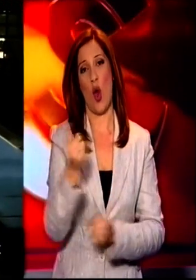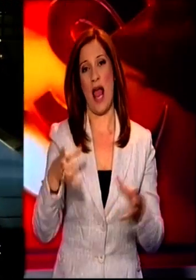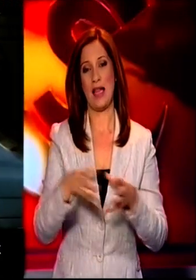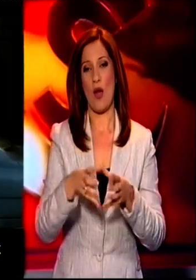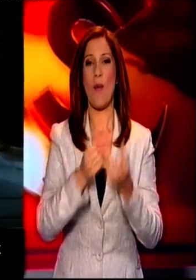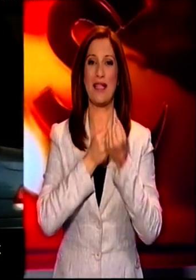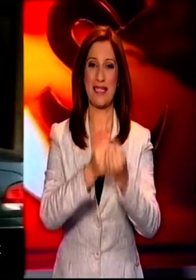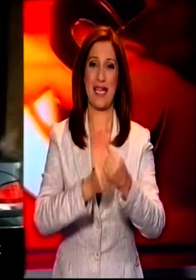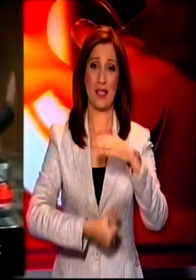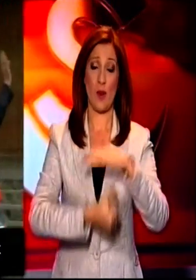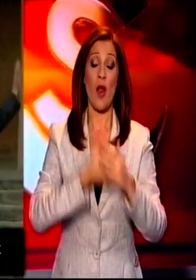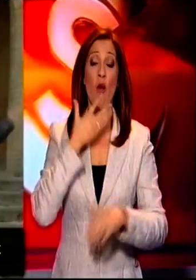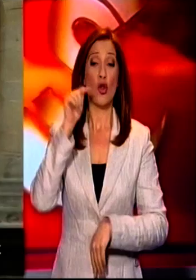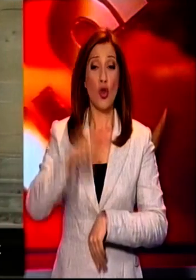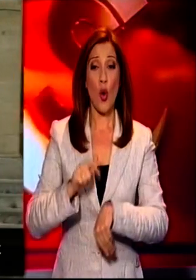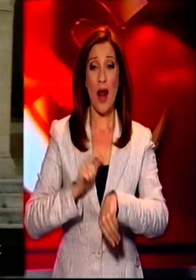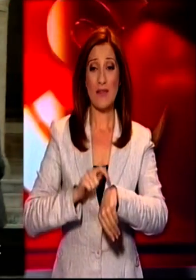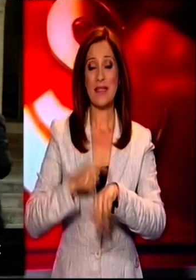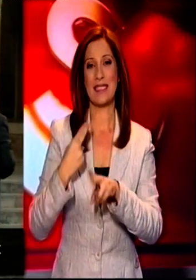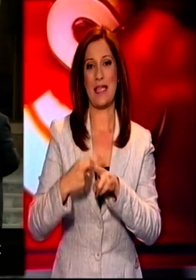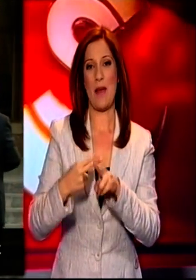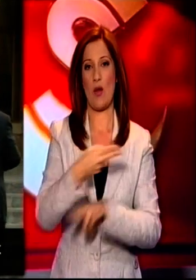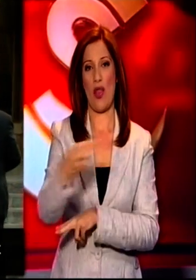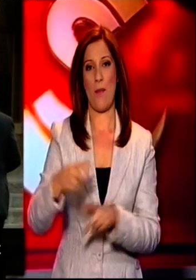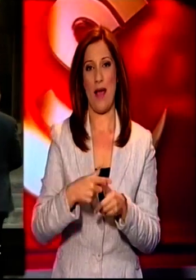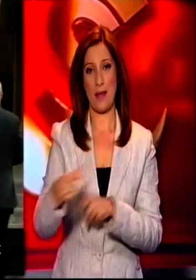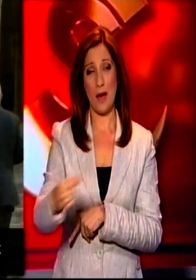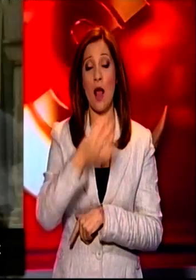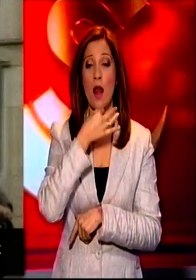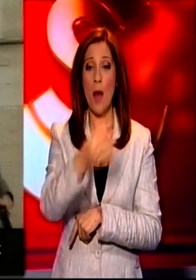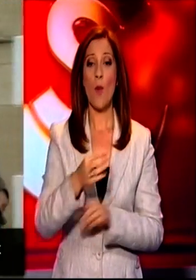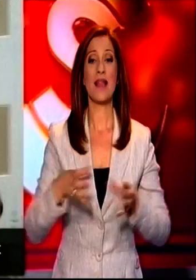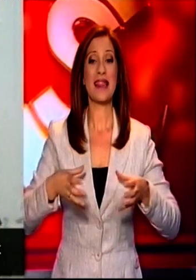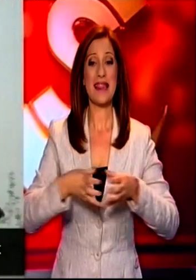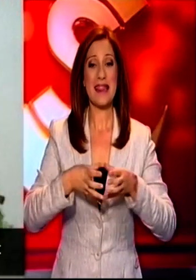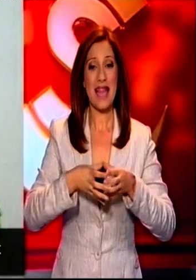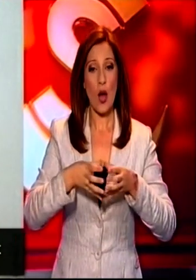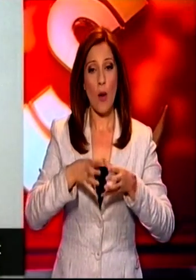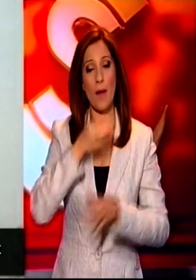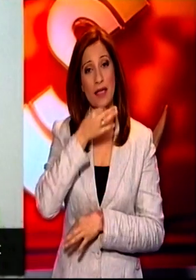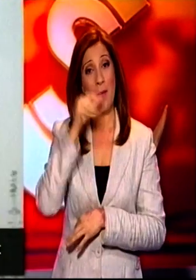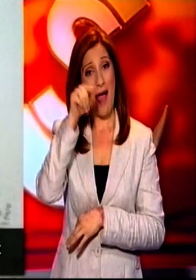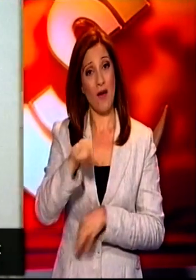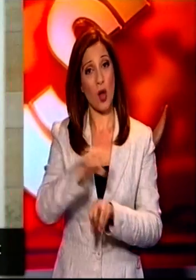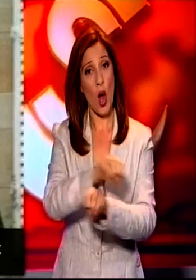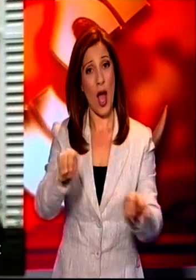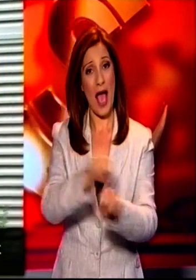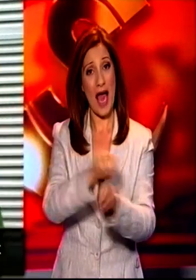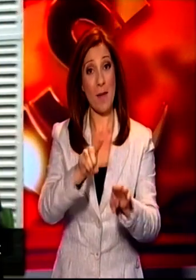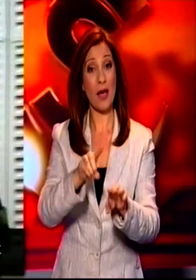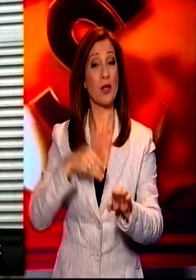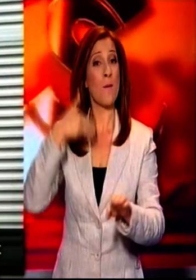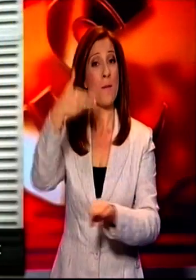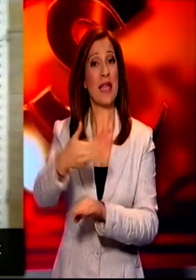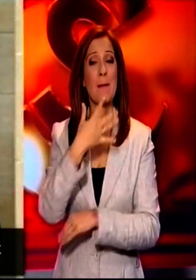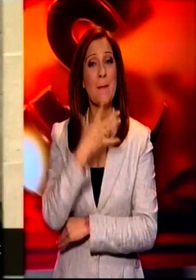κρίσιμη φάση του Κυπριακού. Να πούμε, Νέστορα, ότι τα κόμματα ήδη έχουν διαμηνήσει ότι αυτή η ενημέρωση γίνεται εκ των υστέρων